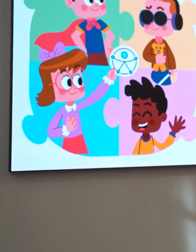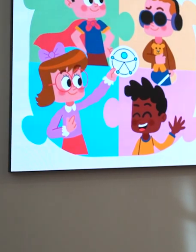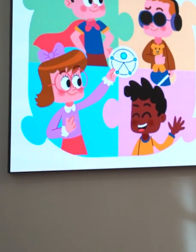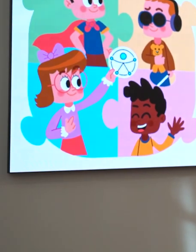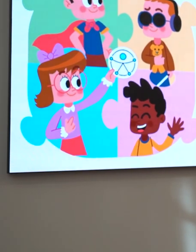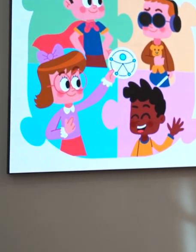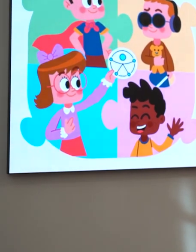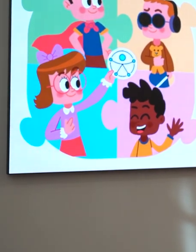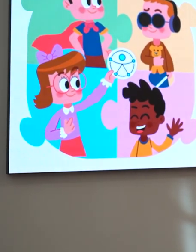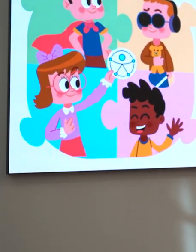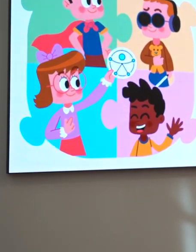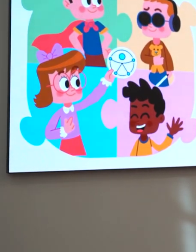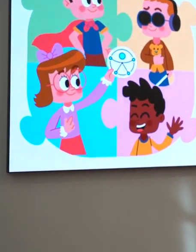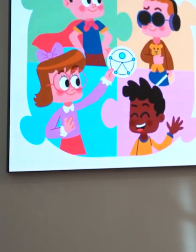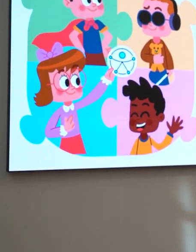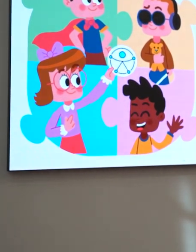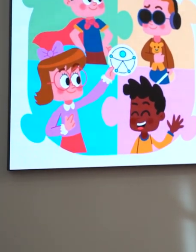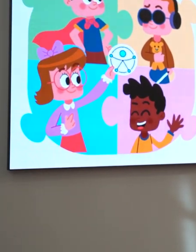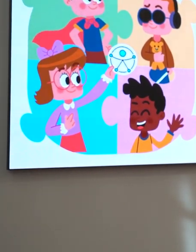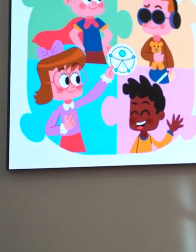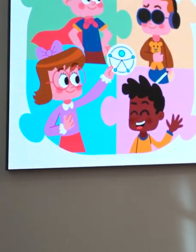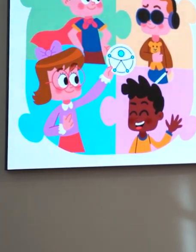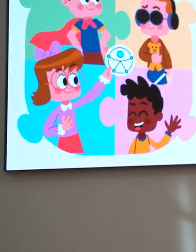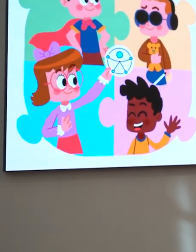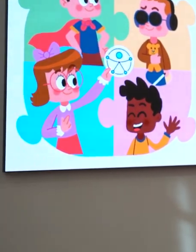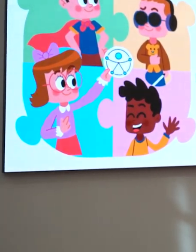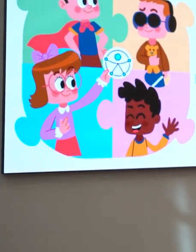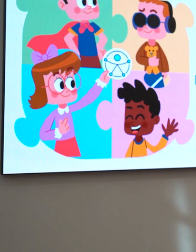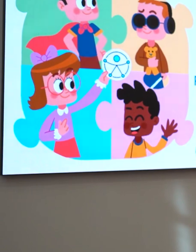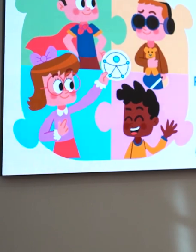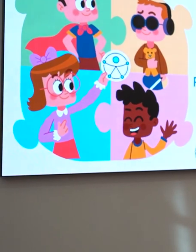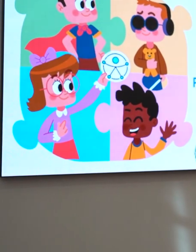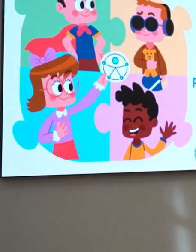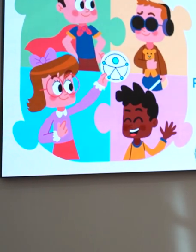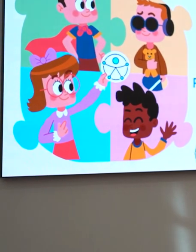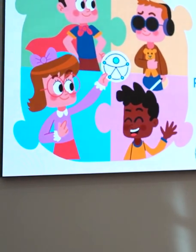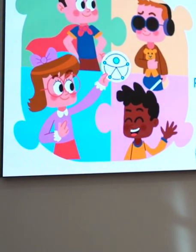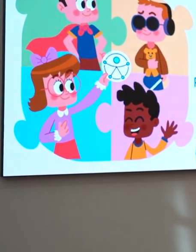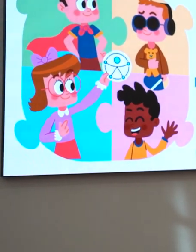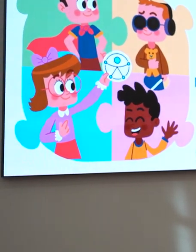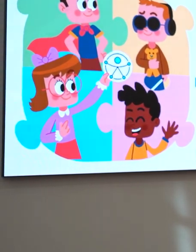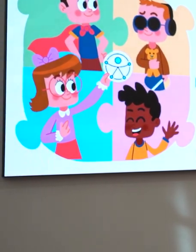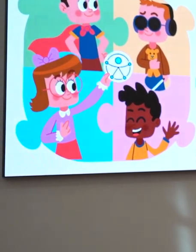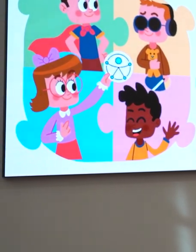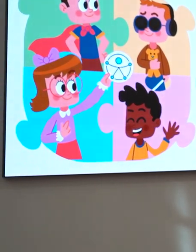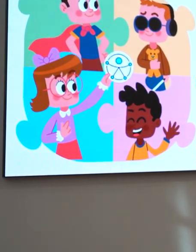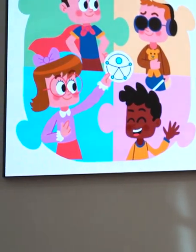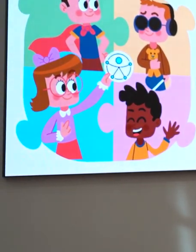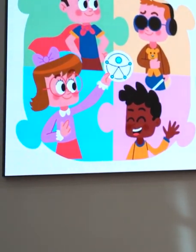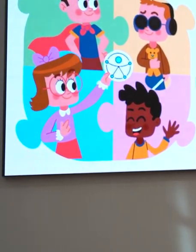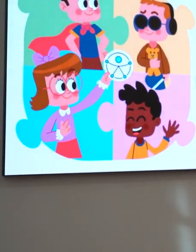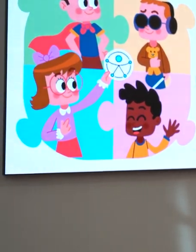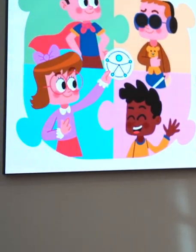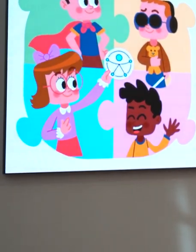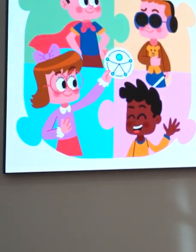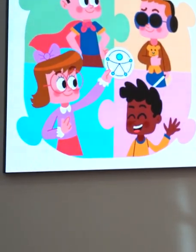ejercicios acuáticos, taller de abrazos, pilates, taller de yoga, charlas de atención integral, talleres de